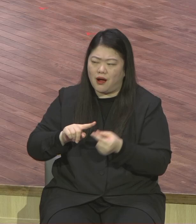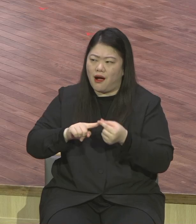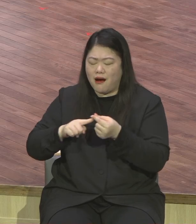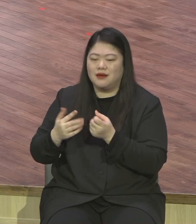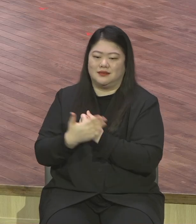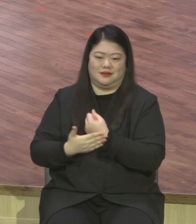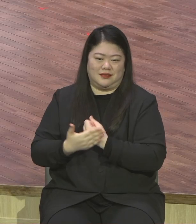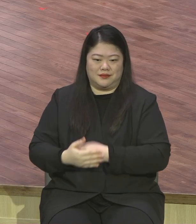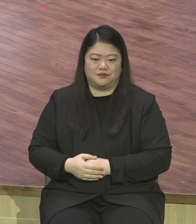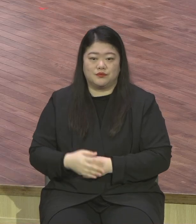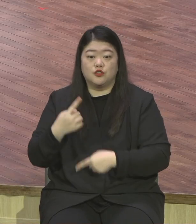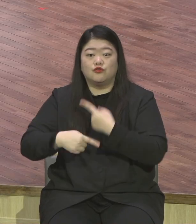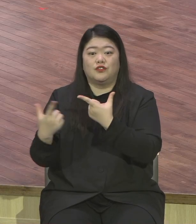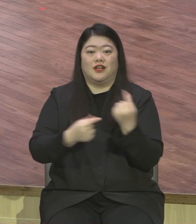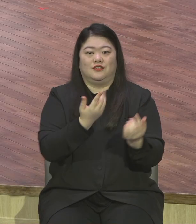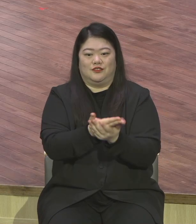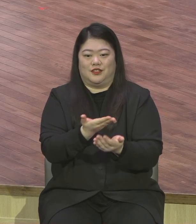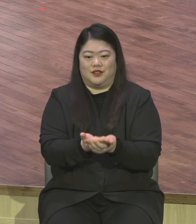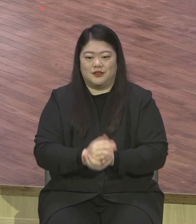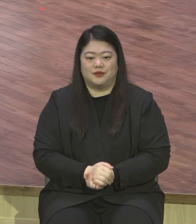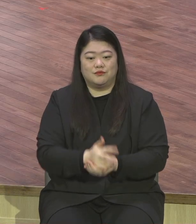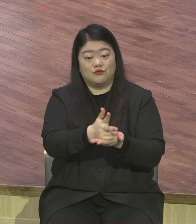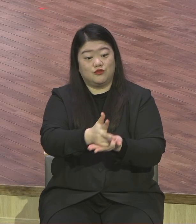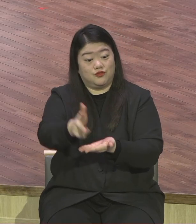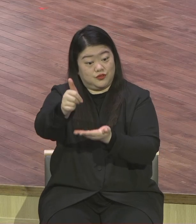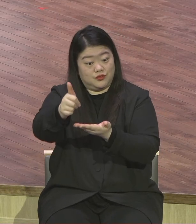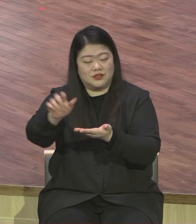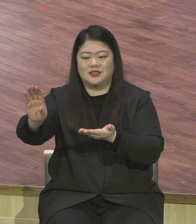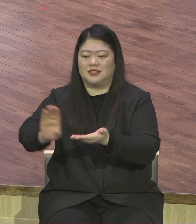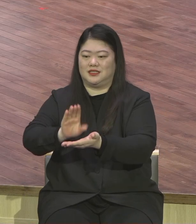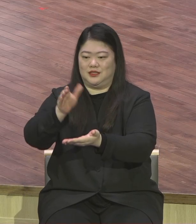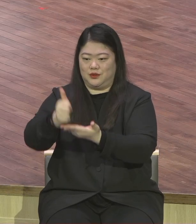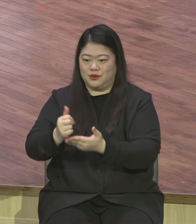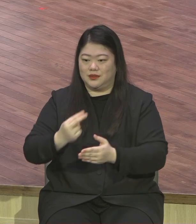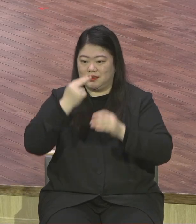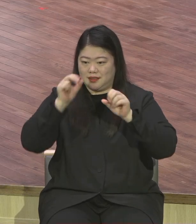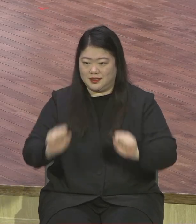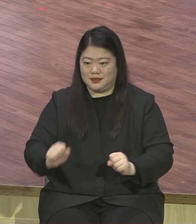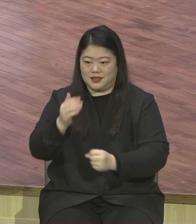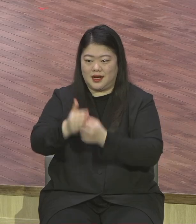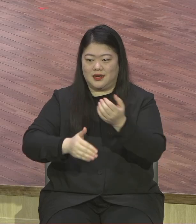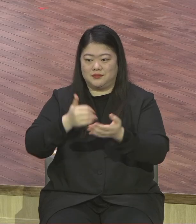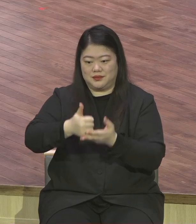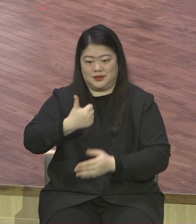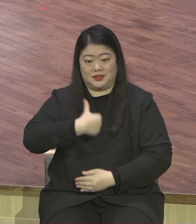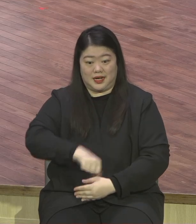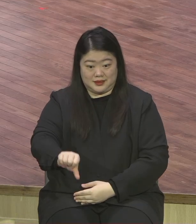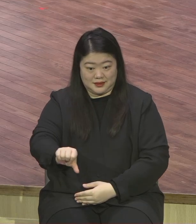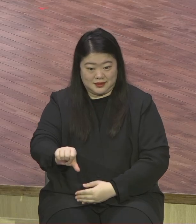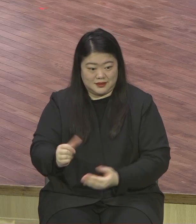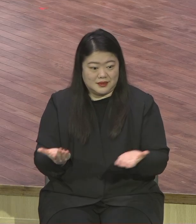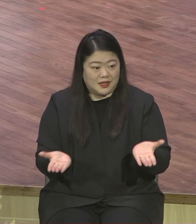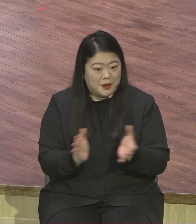신앙고백합니다. 주는 그리스도시오 살아계신 하나님의 아들이십니다. 아멘